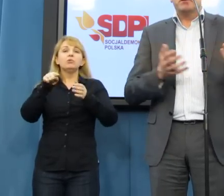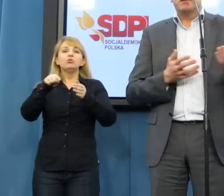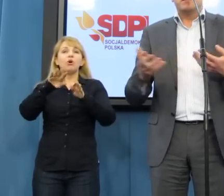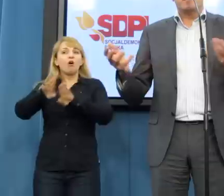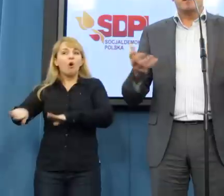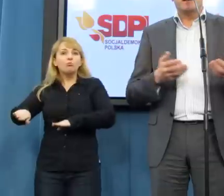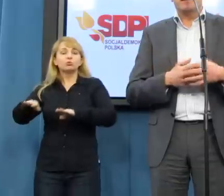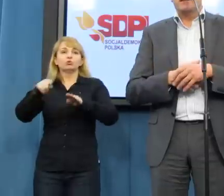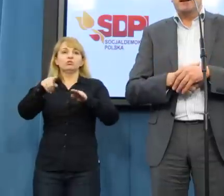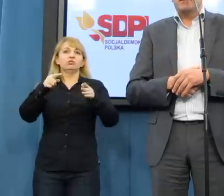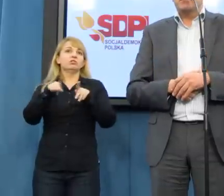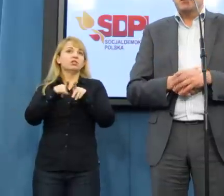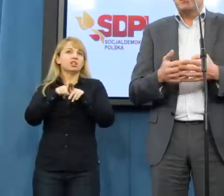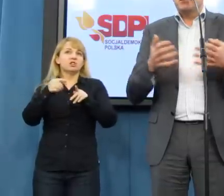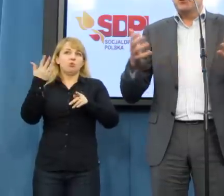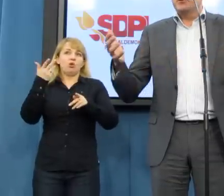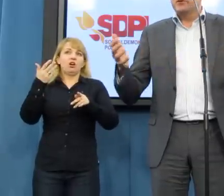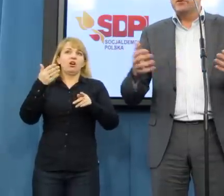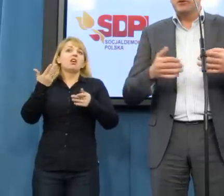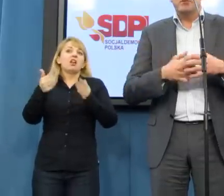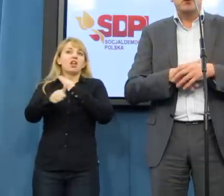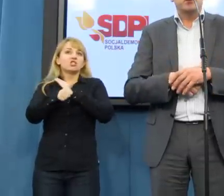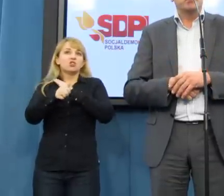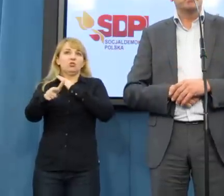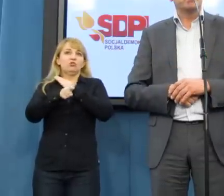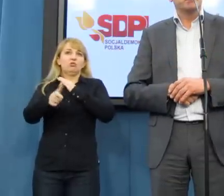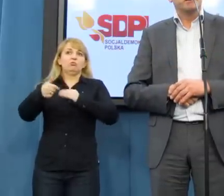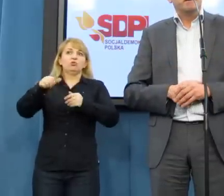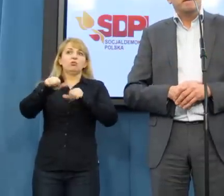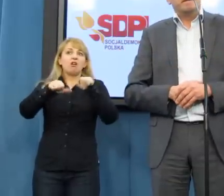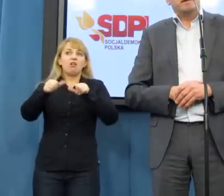prezentujący standardy lat 60. czy 70.